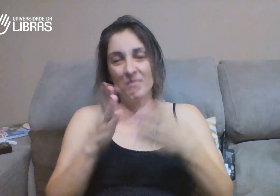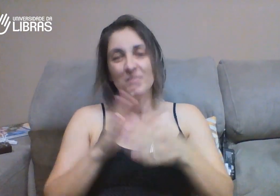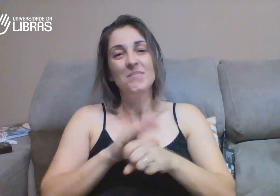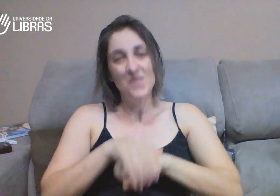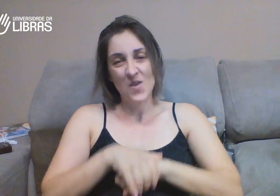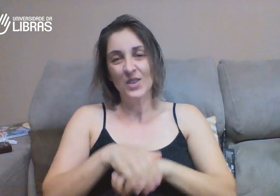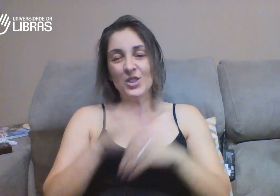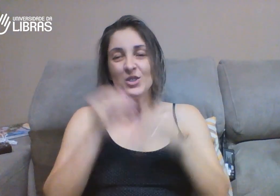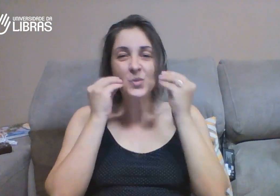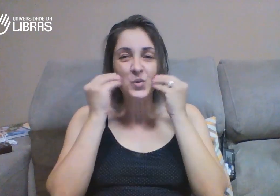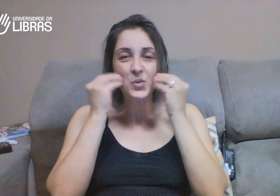Boa noite. Beijos.